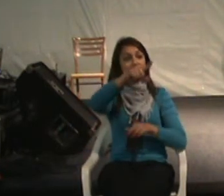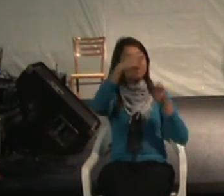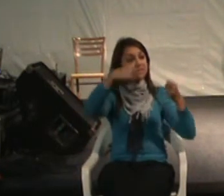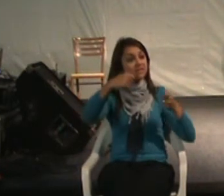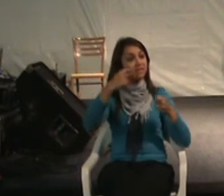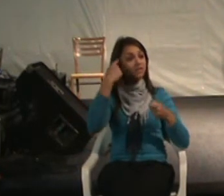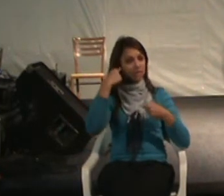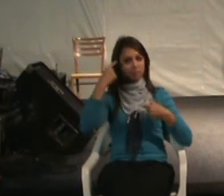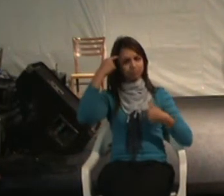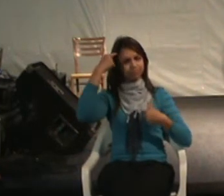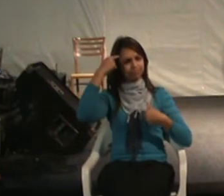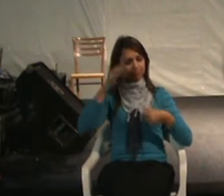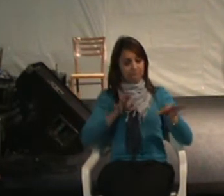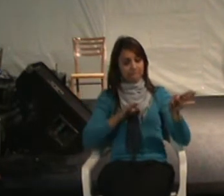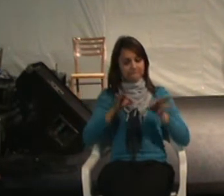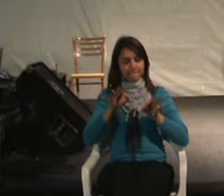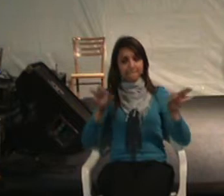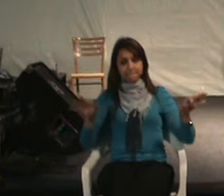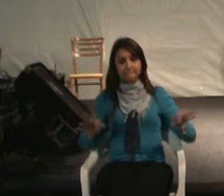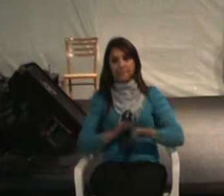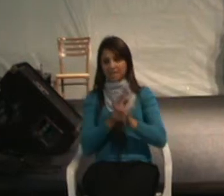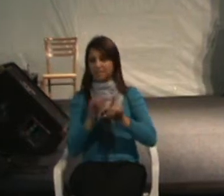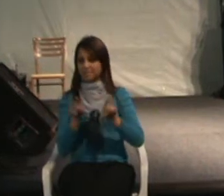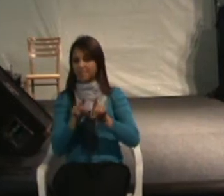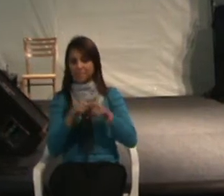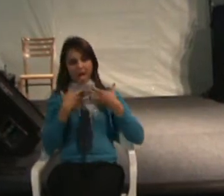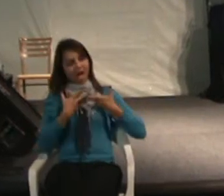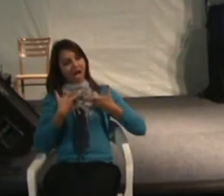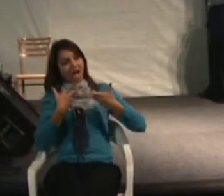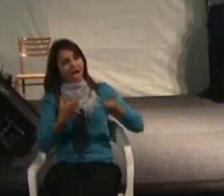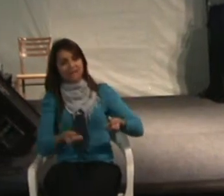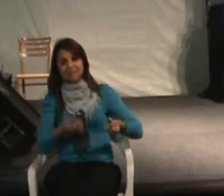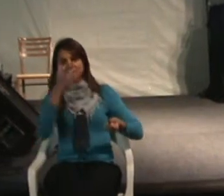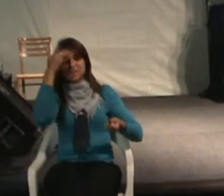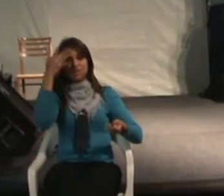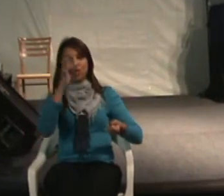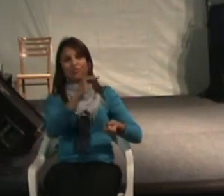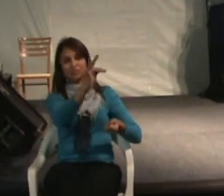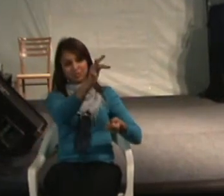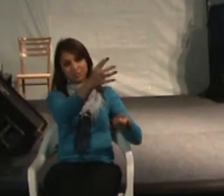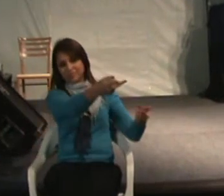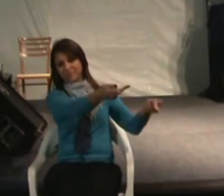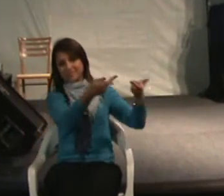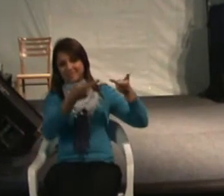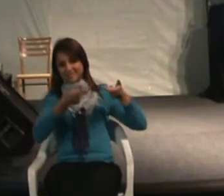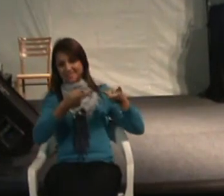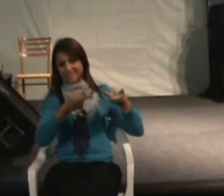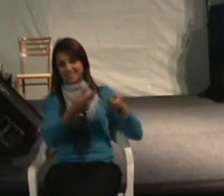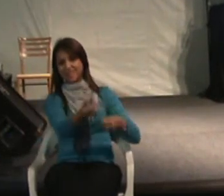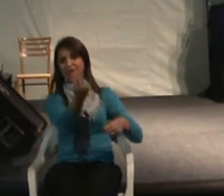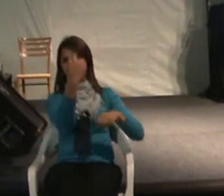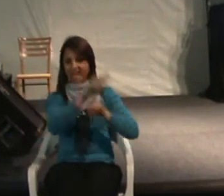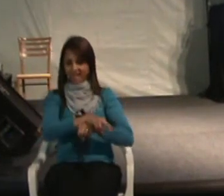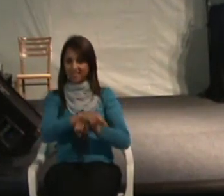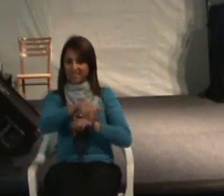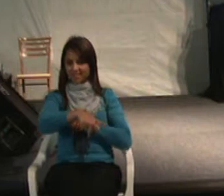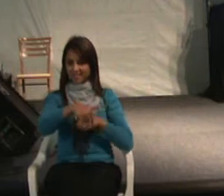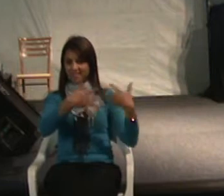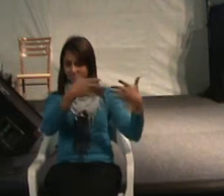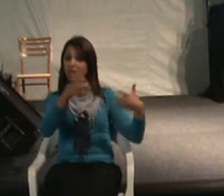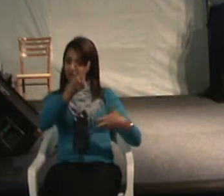preparados para receber os futuros colegas de vocês com deficiência, porque eles vão vir